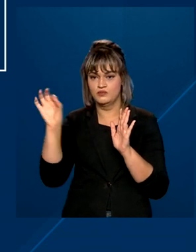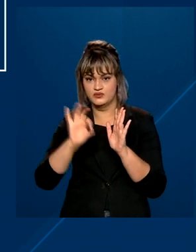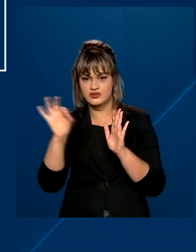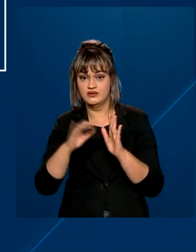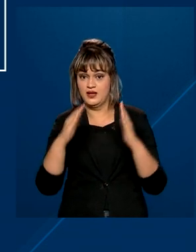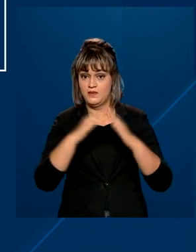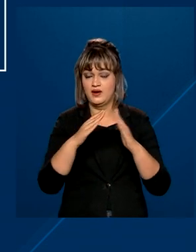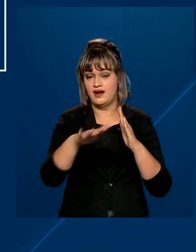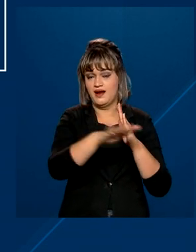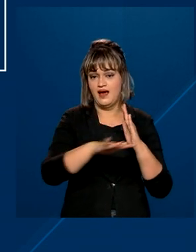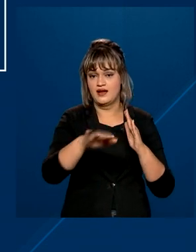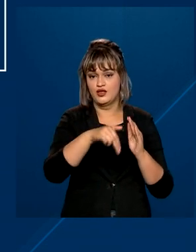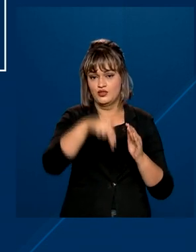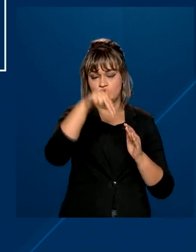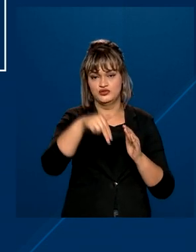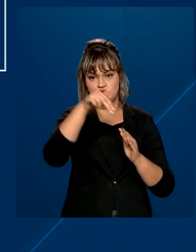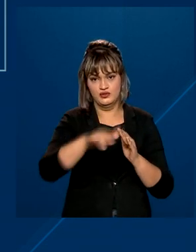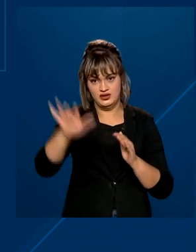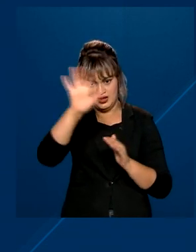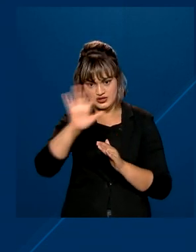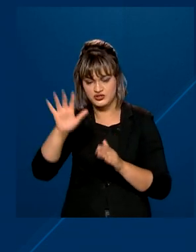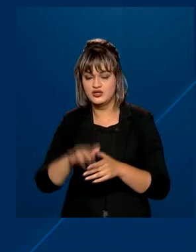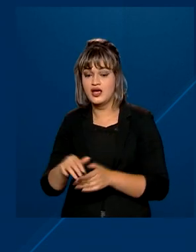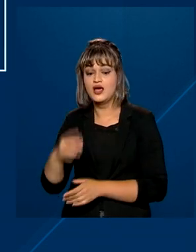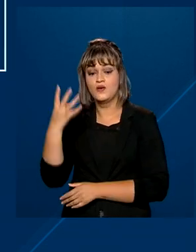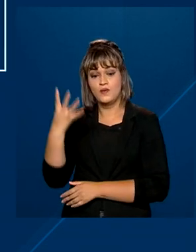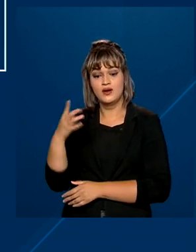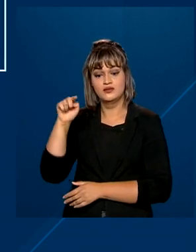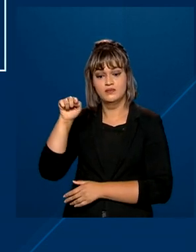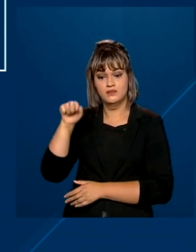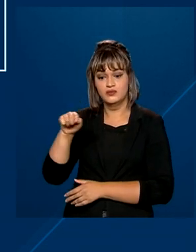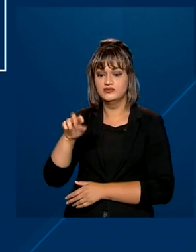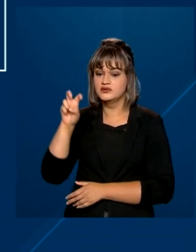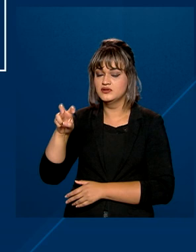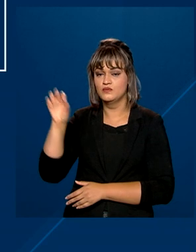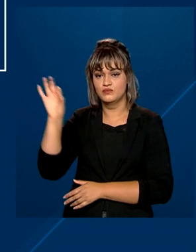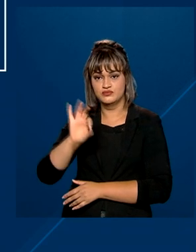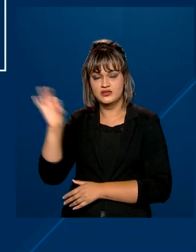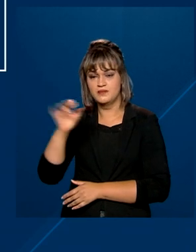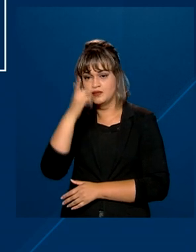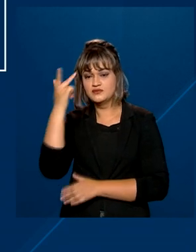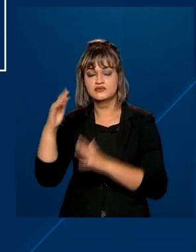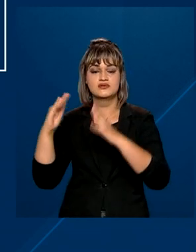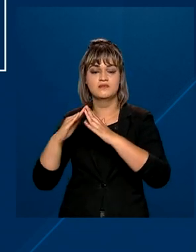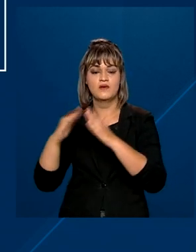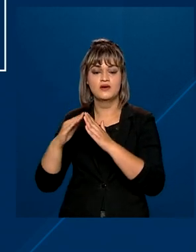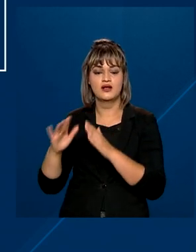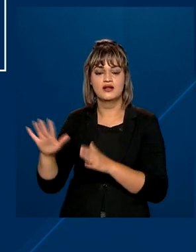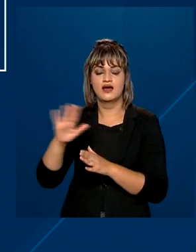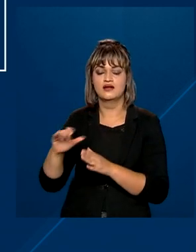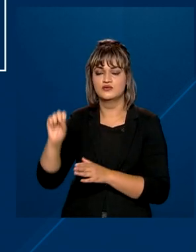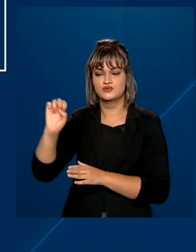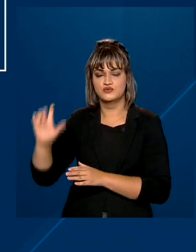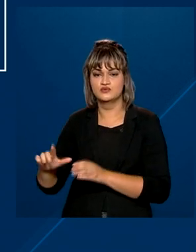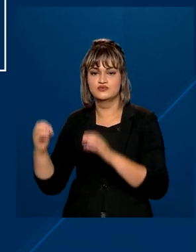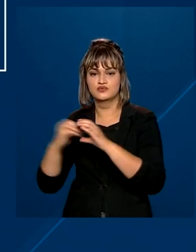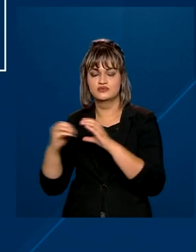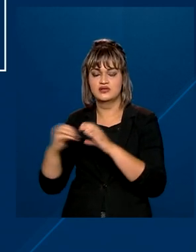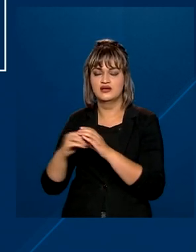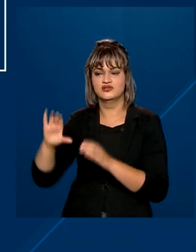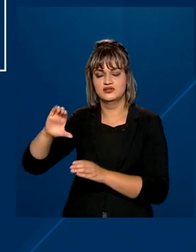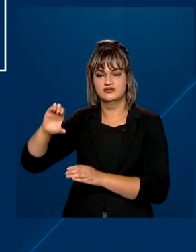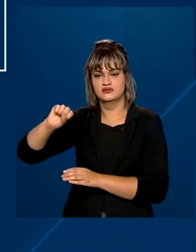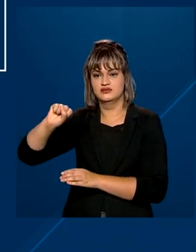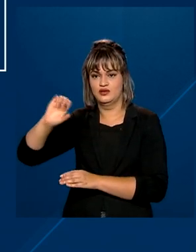os moradores das regiões Norte e Nordeste e 4,5% para os das regiões Sul, Sudeste e